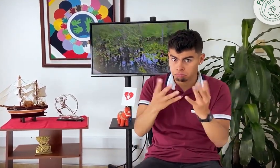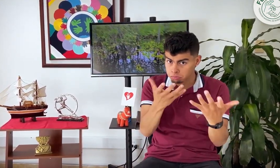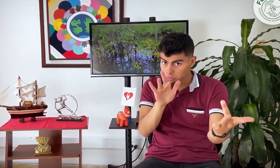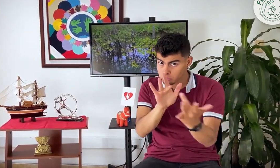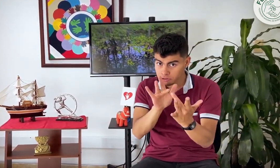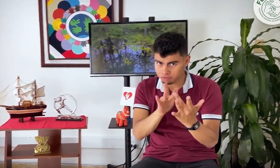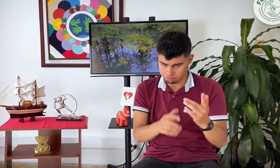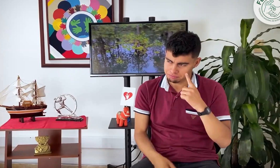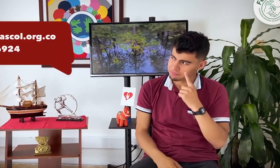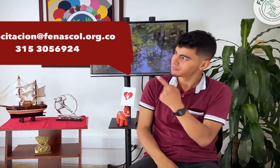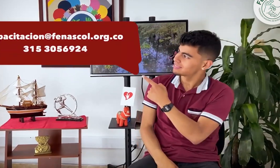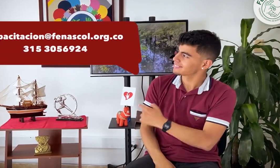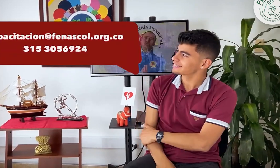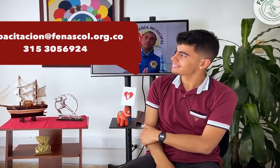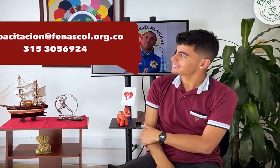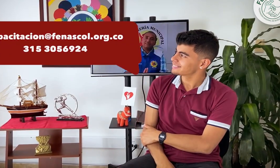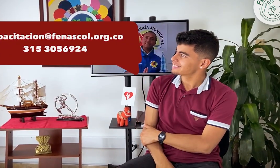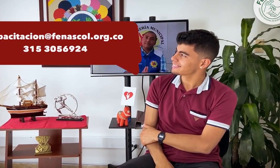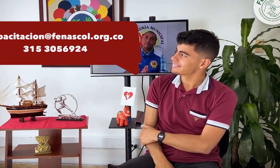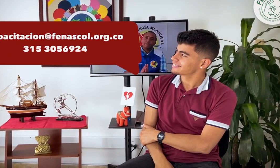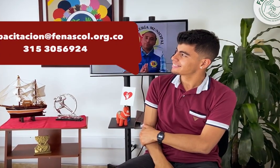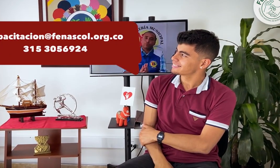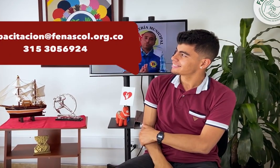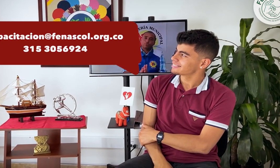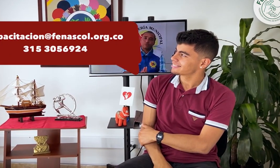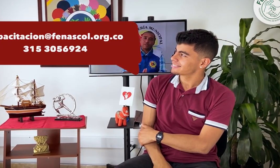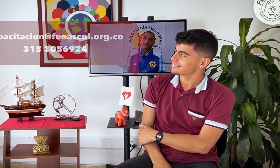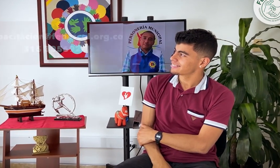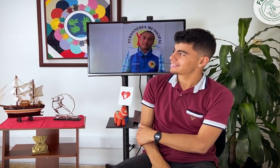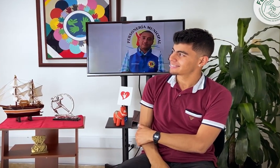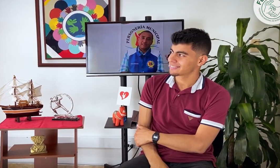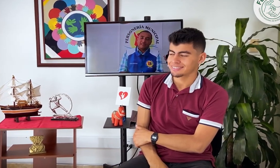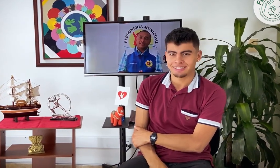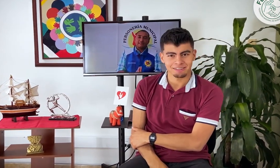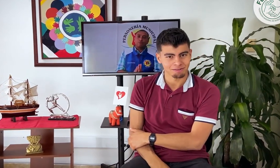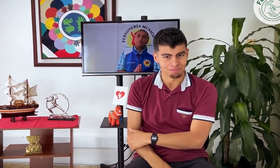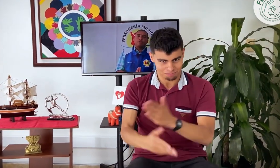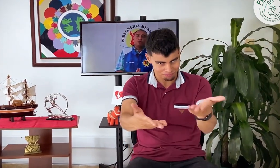colombiana. Contáctanos a los siguientes canales de atención. Son bienvenidos.